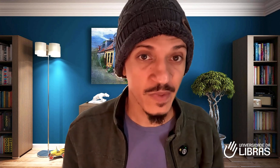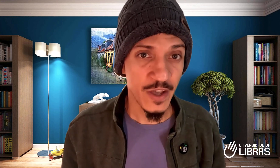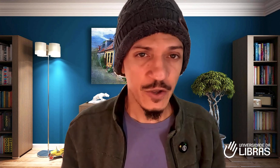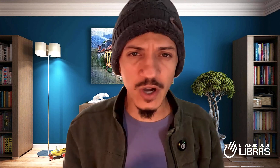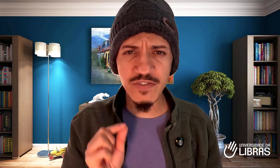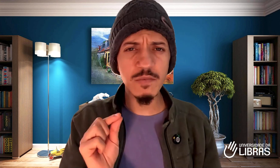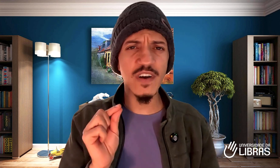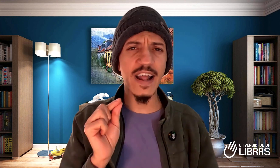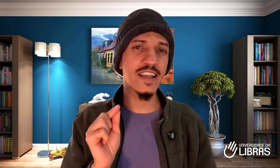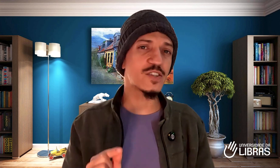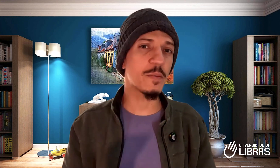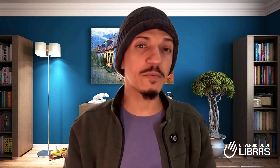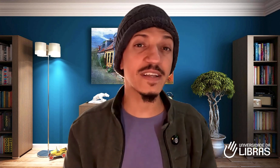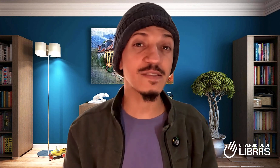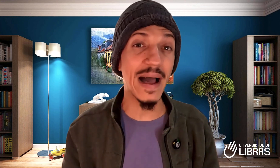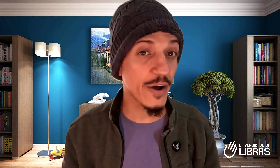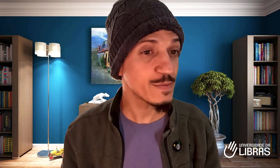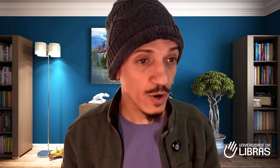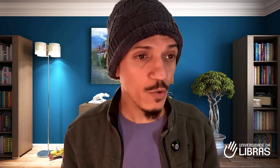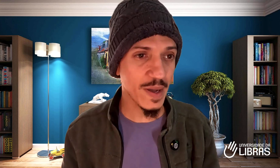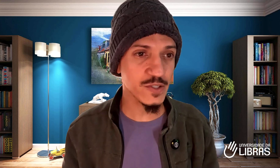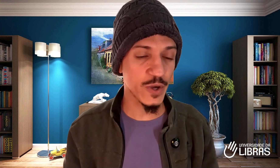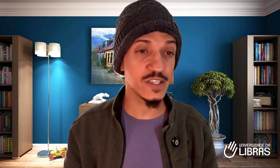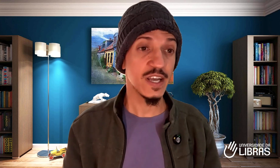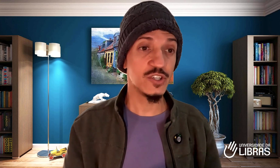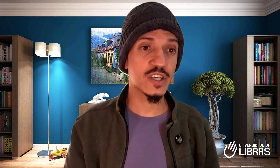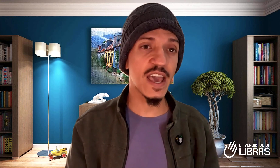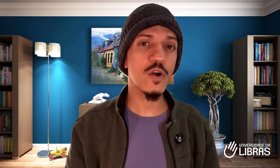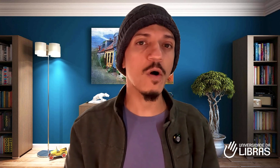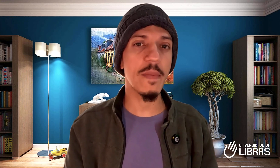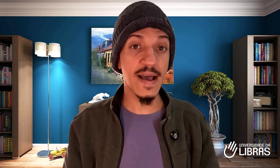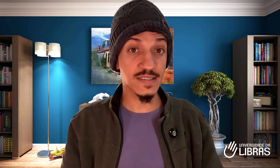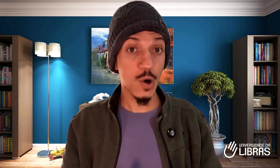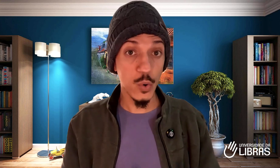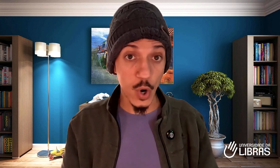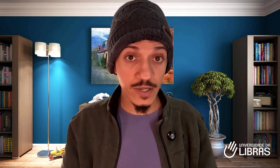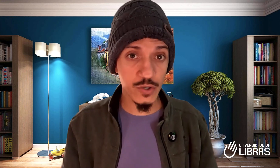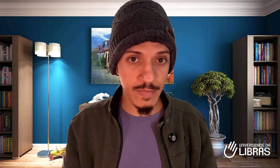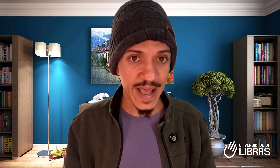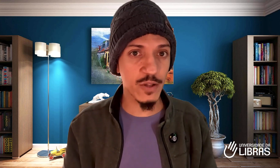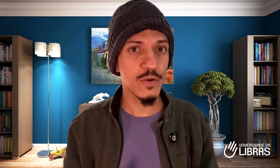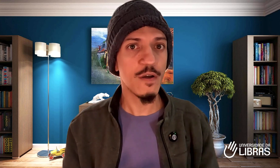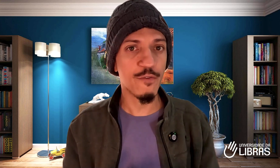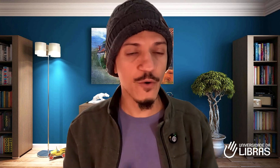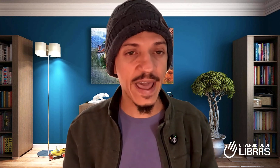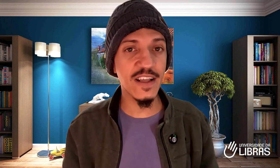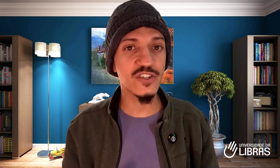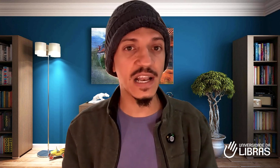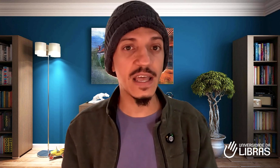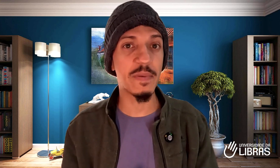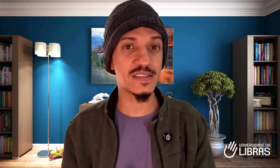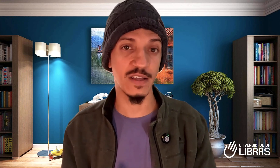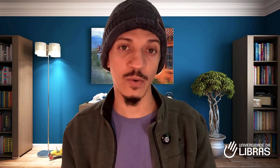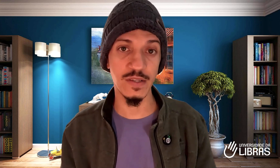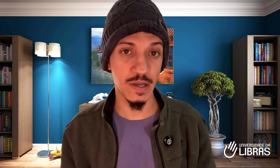E hoje vamos falar aqui sobre uma das maiores preocupações de quem começa o nosso método fluente em Libras em 8 semanas.